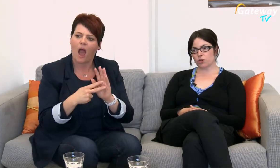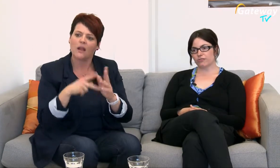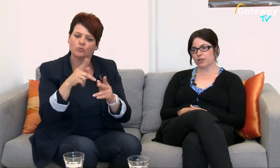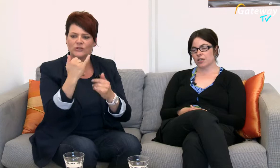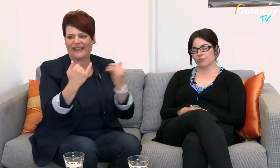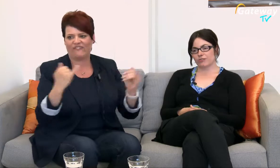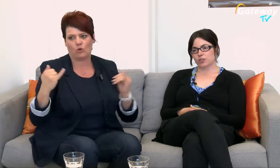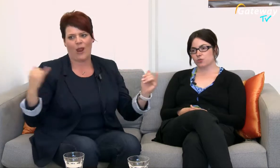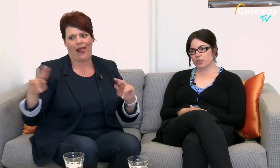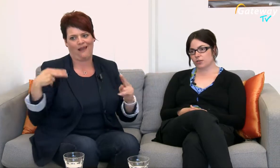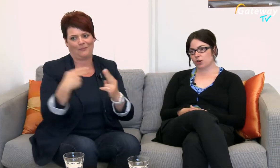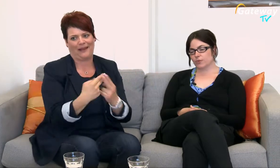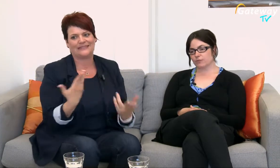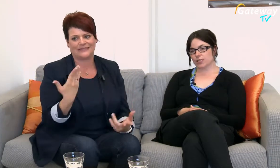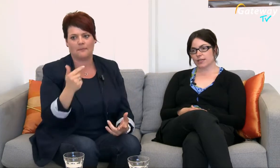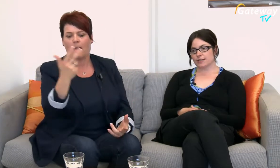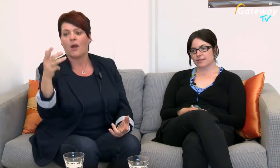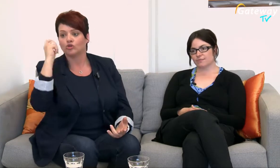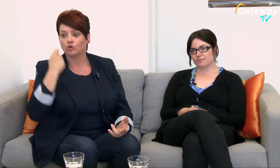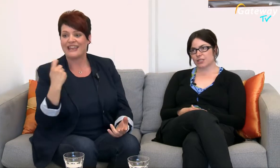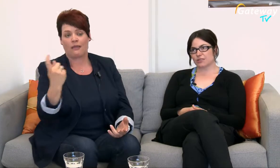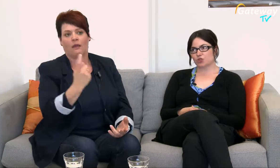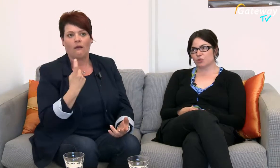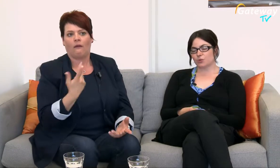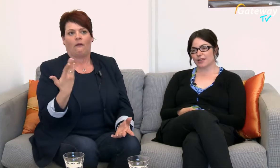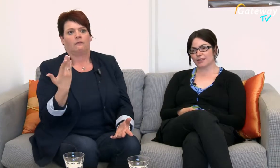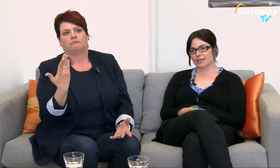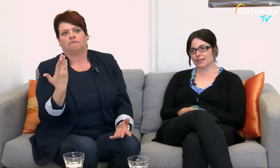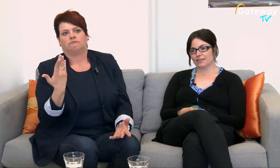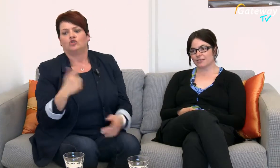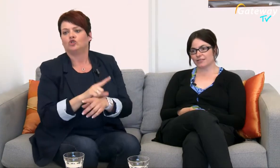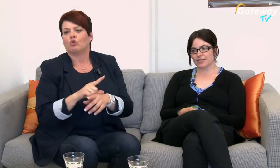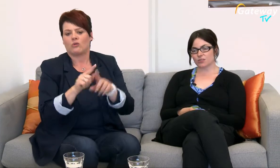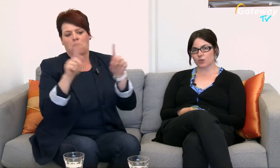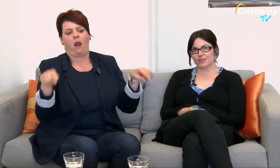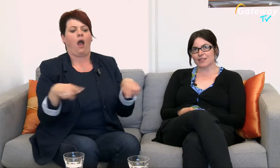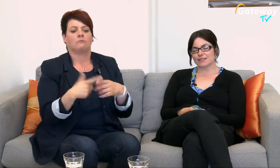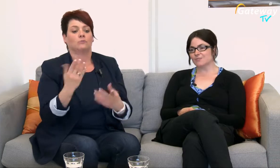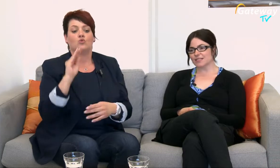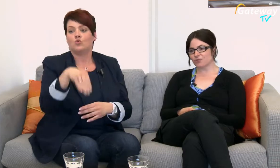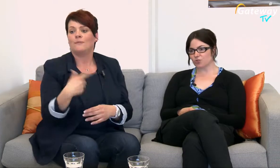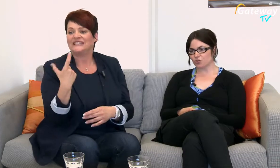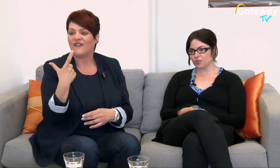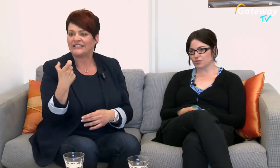häufig, weil viele Studierende kommen dann mit einem Stundenplan an, der dann, ich weiß nicht, über 20 Semesterwochenstunden